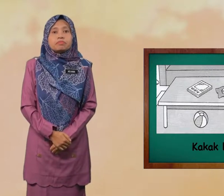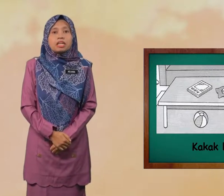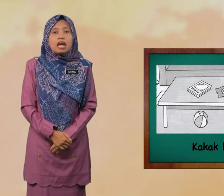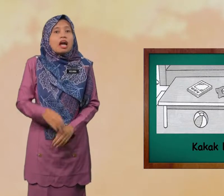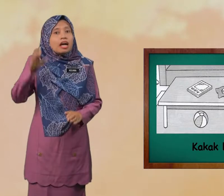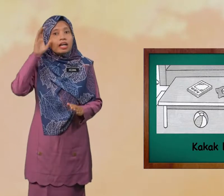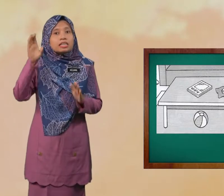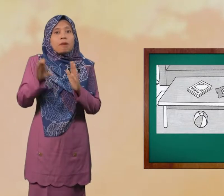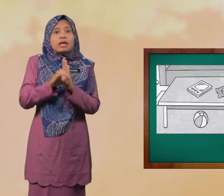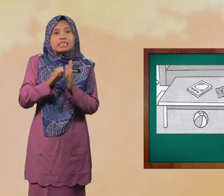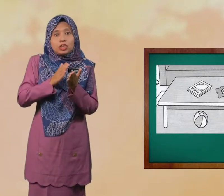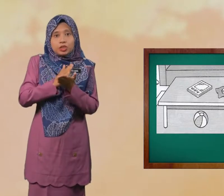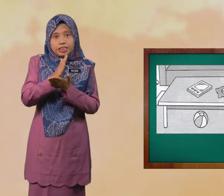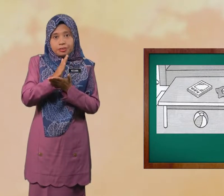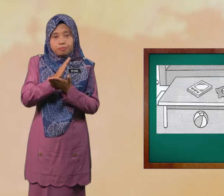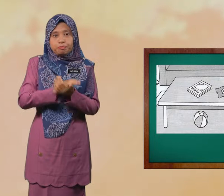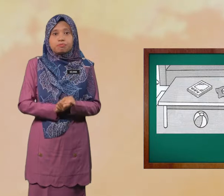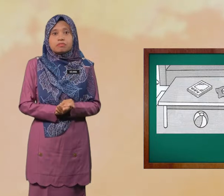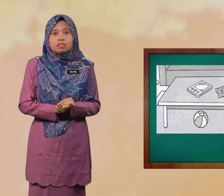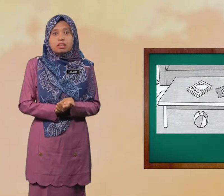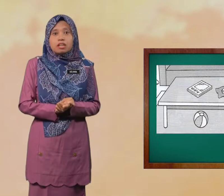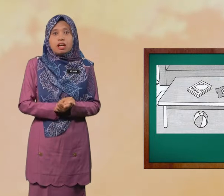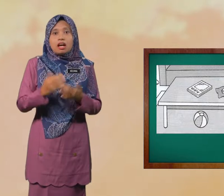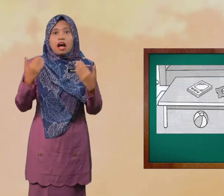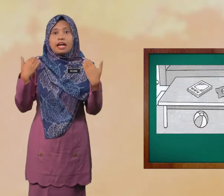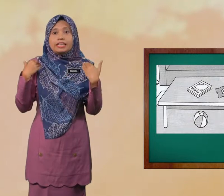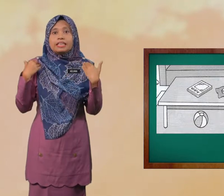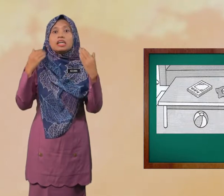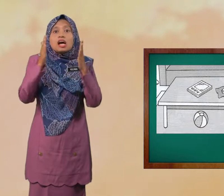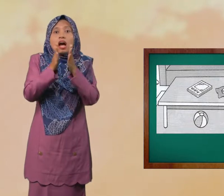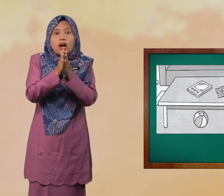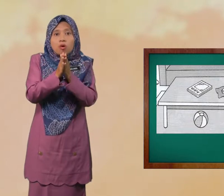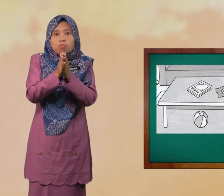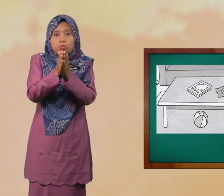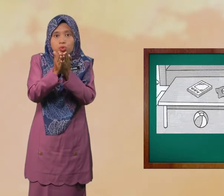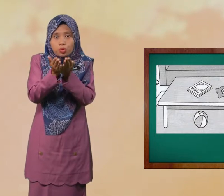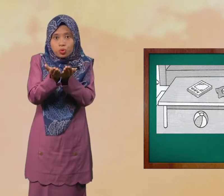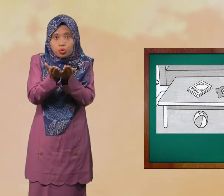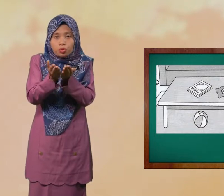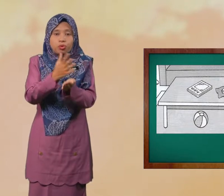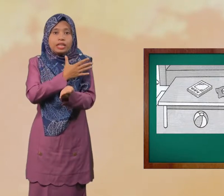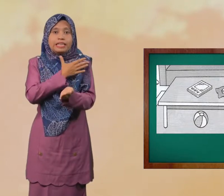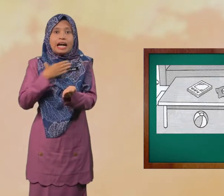Gambar Seterusnya Ada Buku Dan